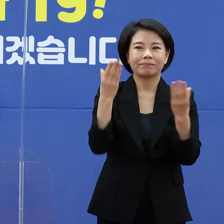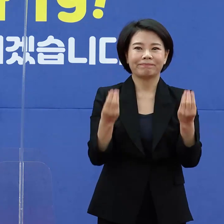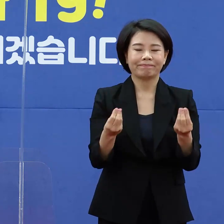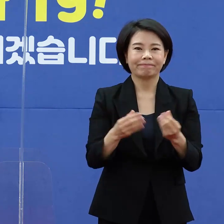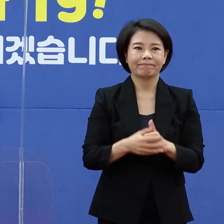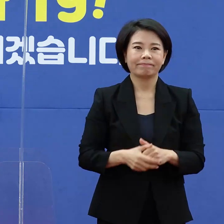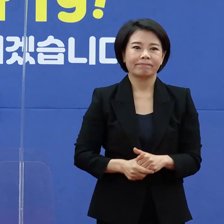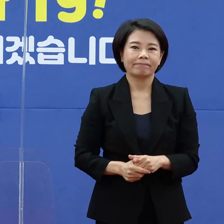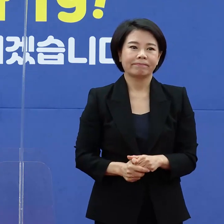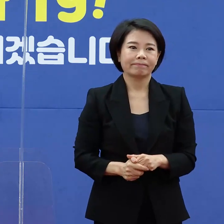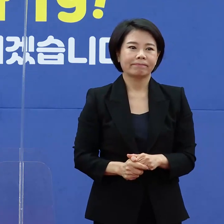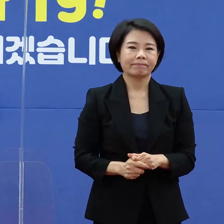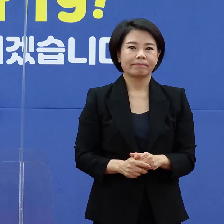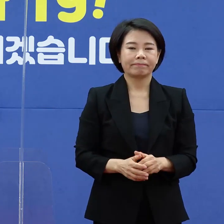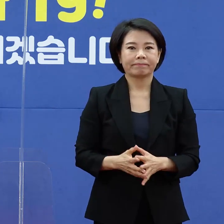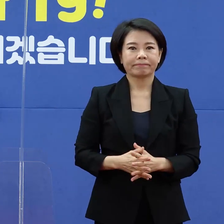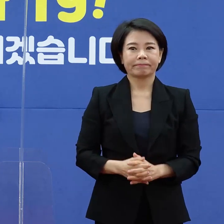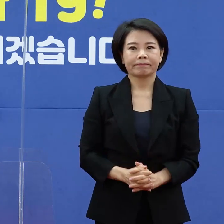마치도록 하겠습니다.